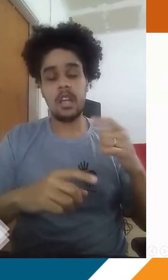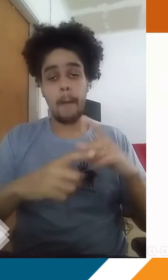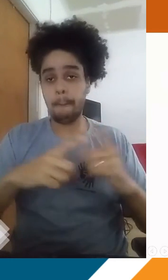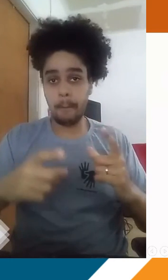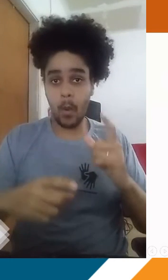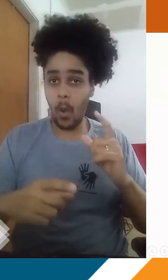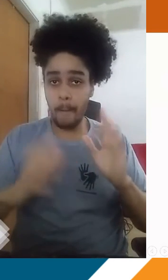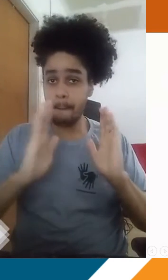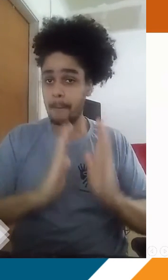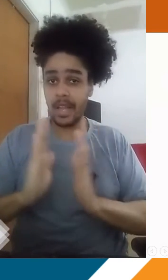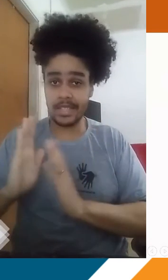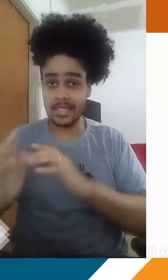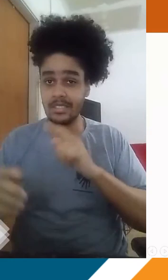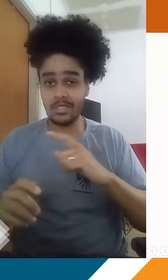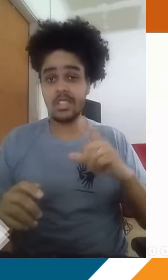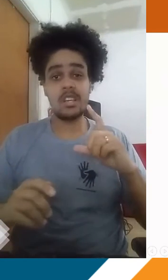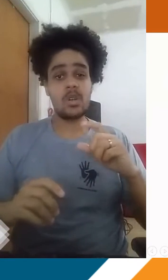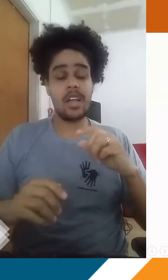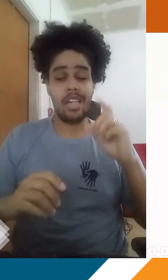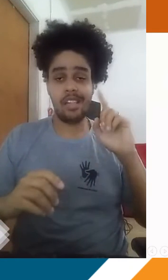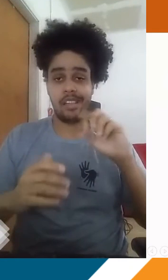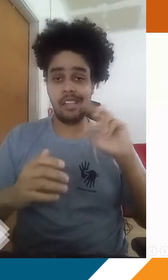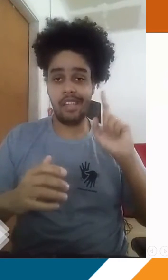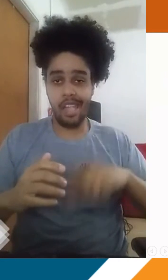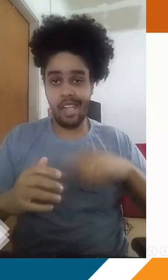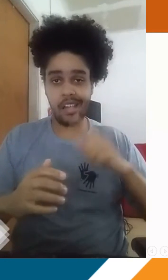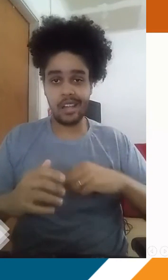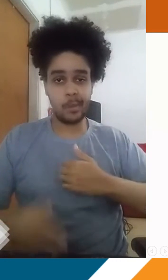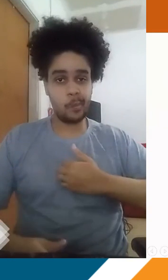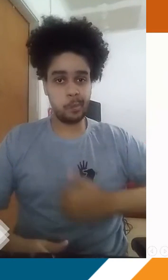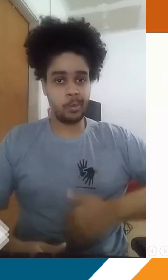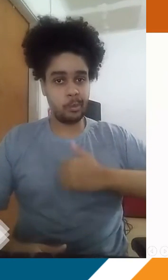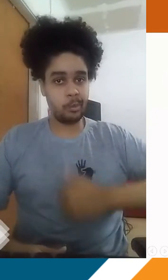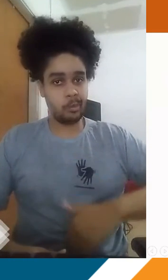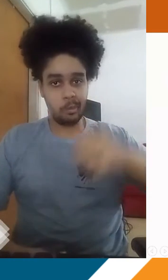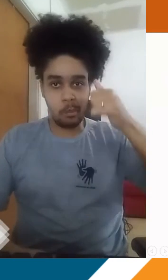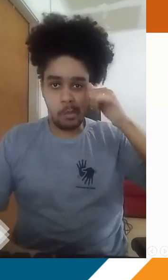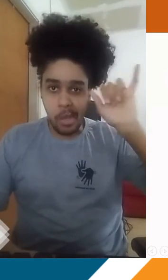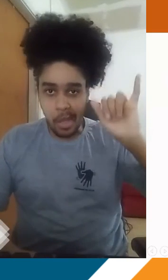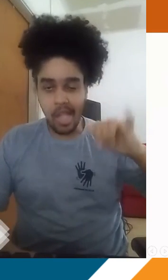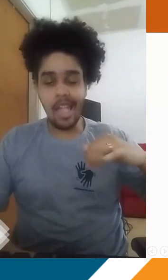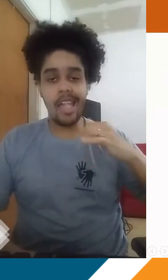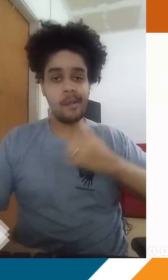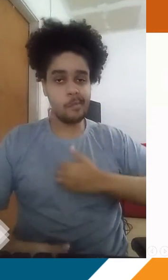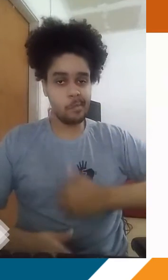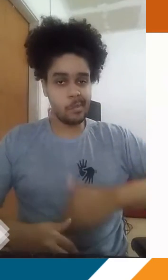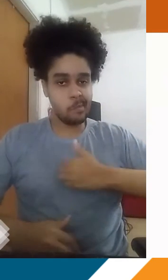parte dessa emissão tem a ver com o processo digestivo que acontece aí no organismo dos bovinos, né?